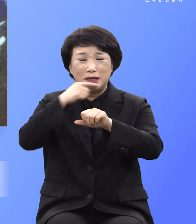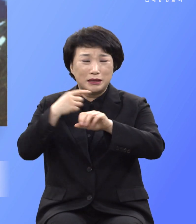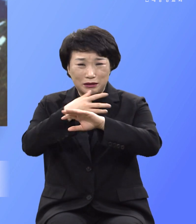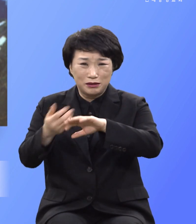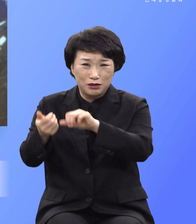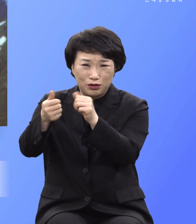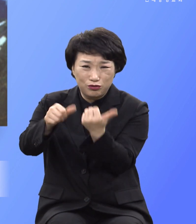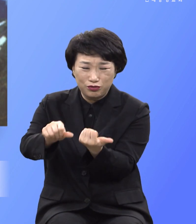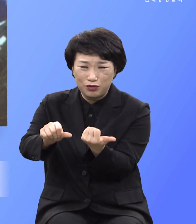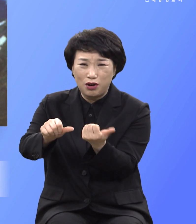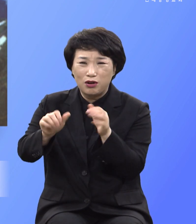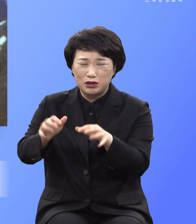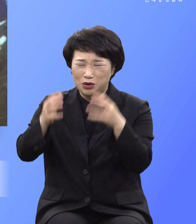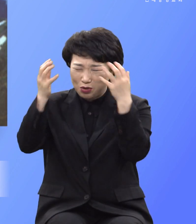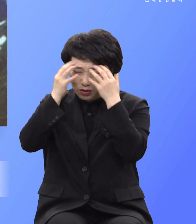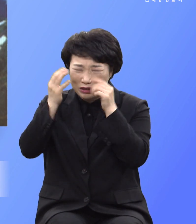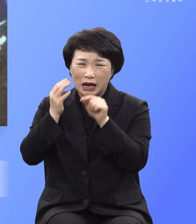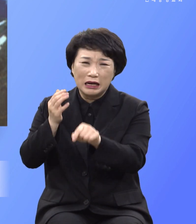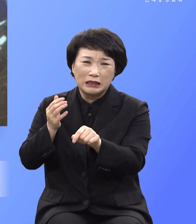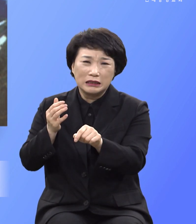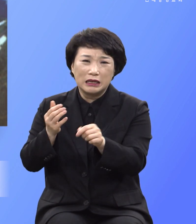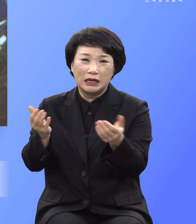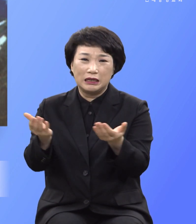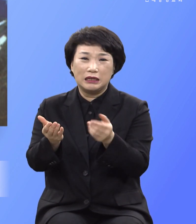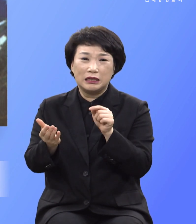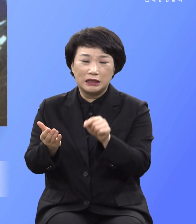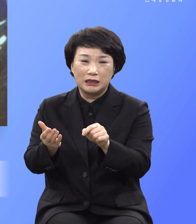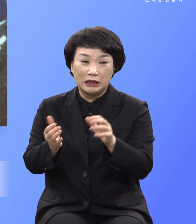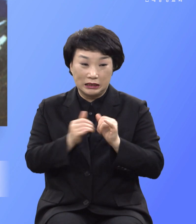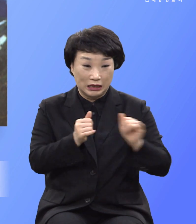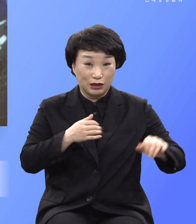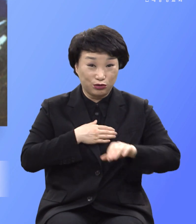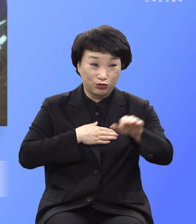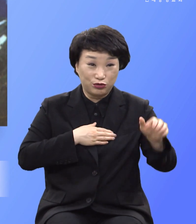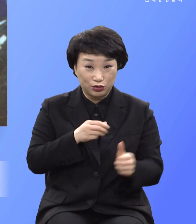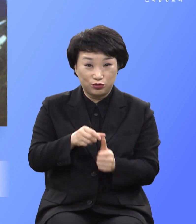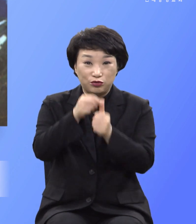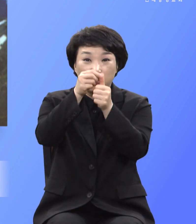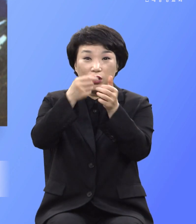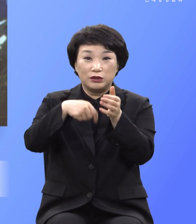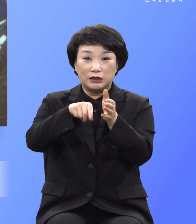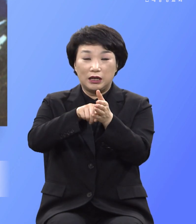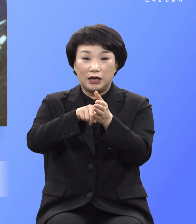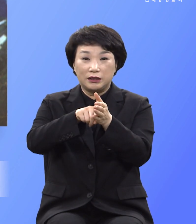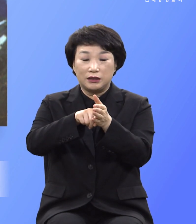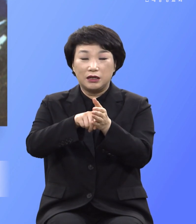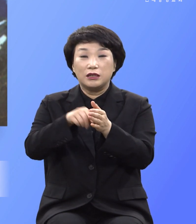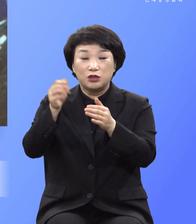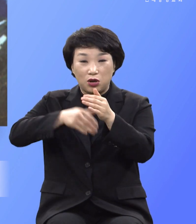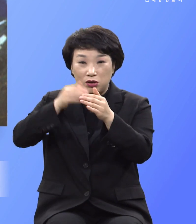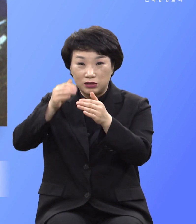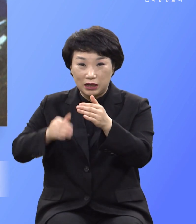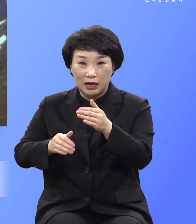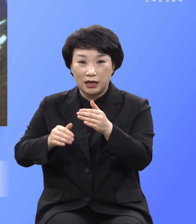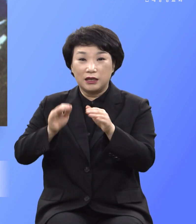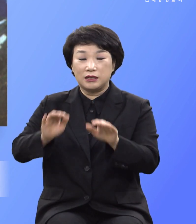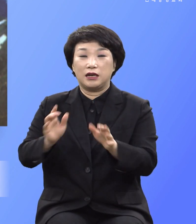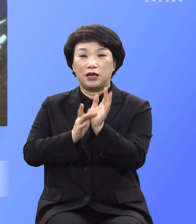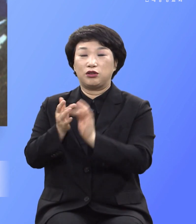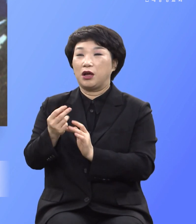고난당하신 사경을 인간을 구원하기 위한 절대적 자기 목숨을 투자한